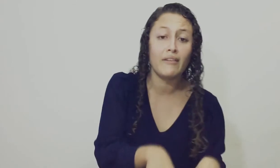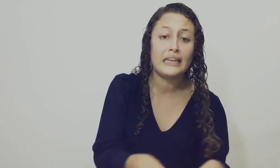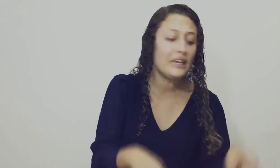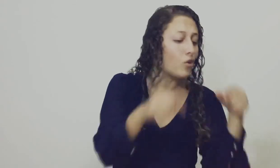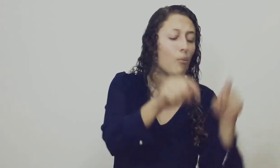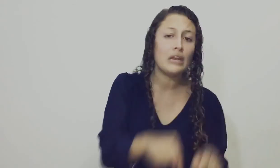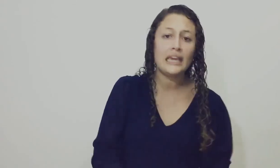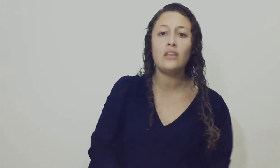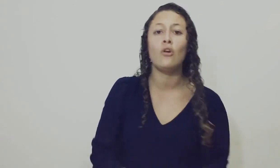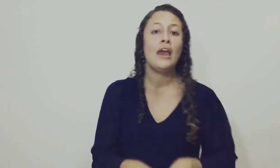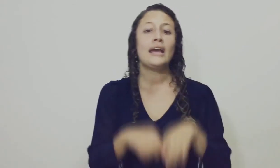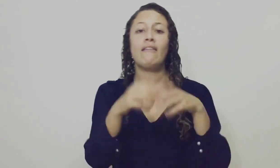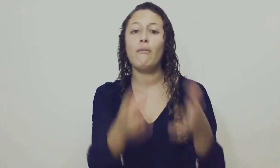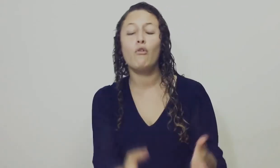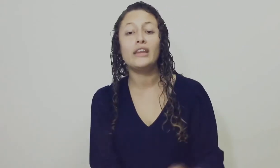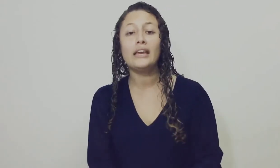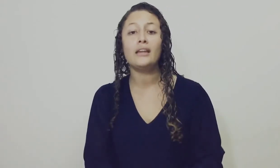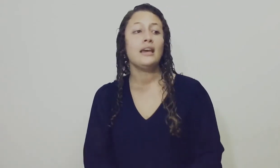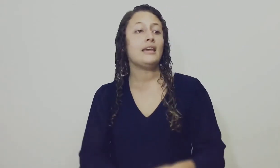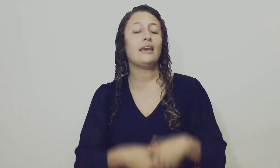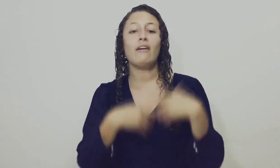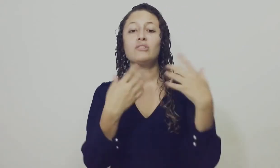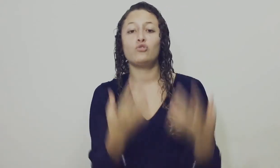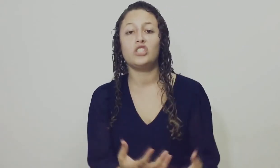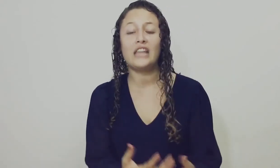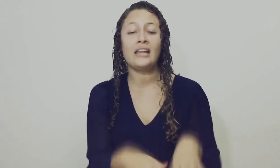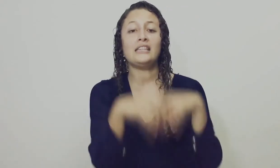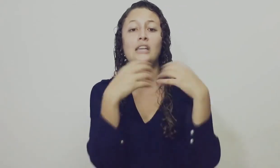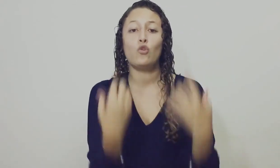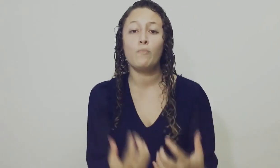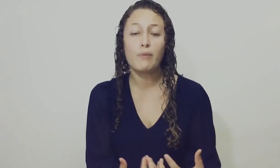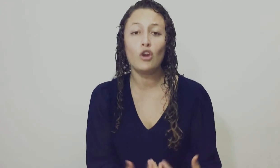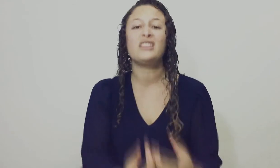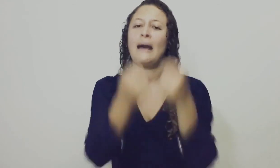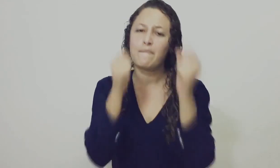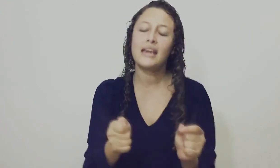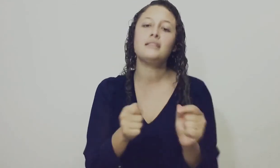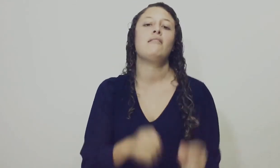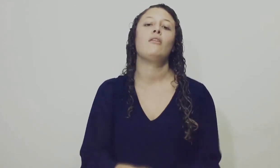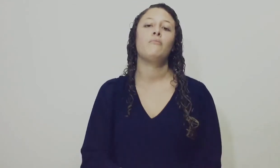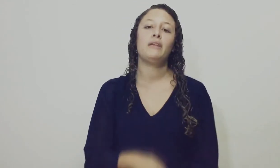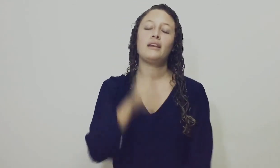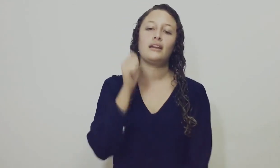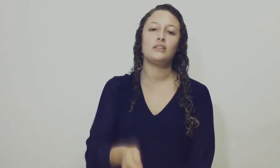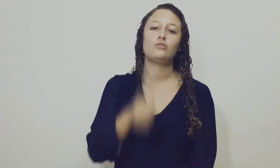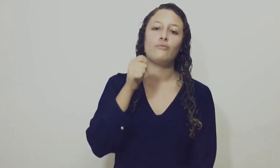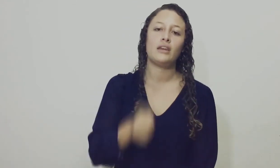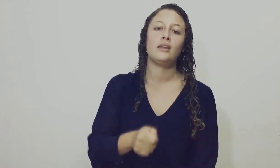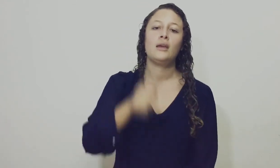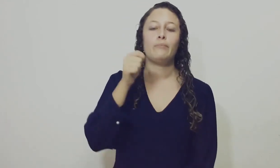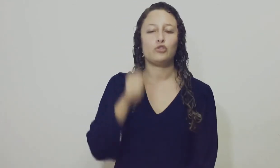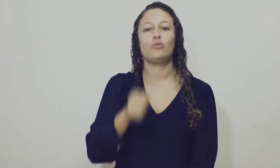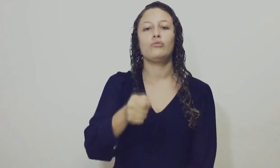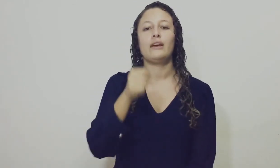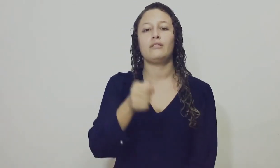Cristo Iba a venir Como un niño Que iba a morir Y que iba a resucitar Y se cumplió También se va a cumplir Que Cristo